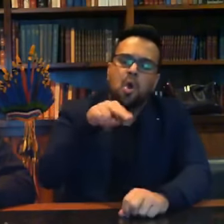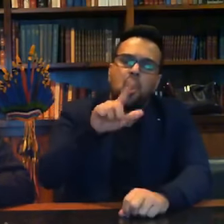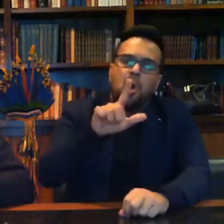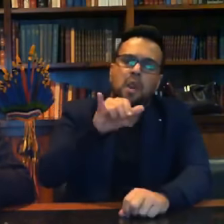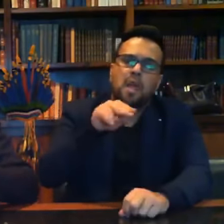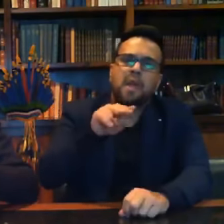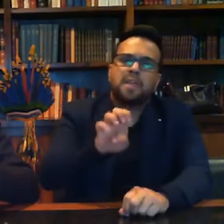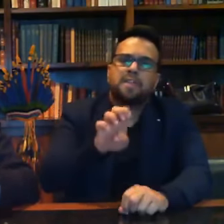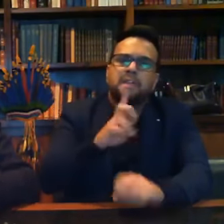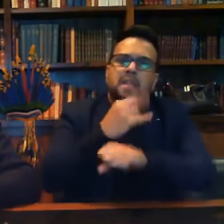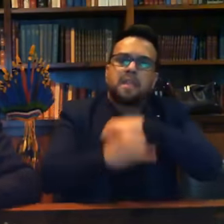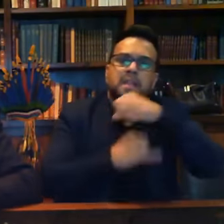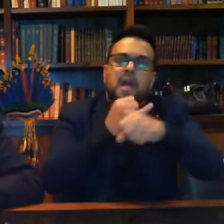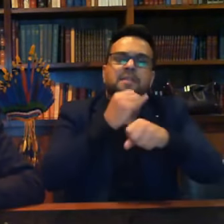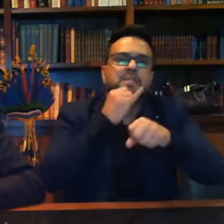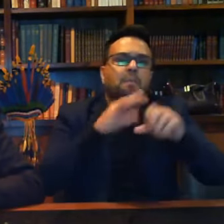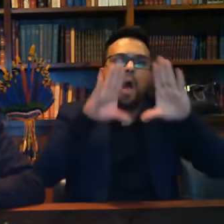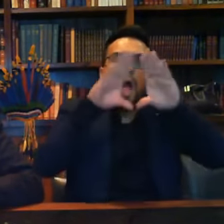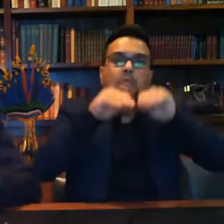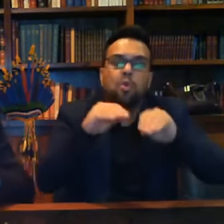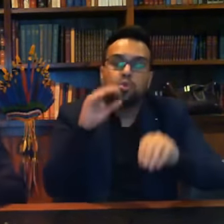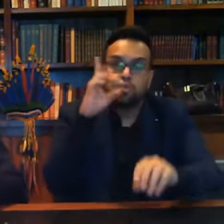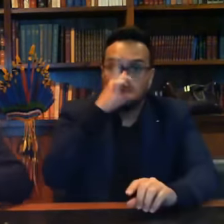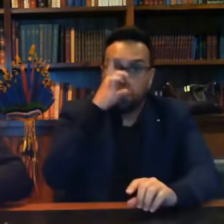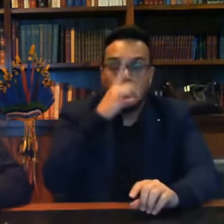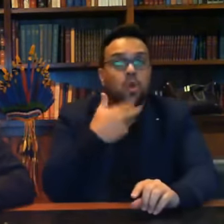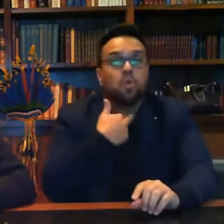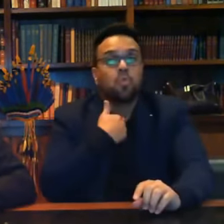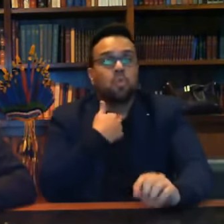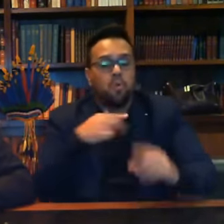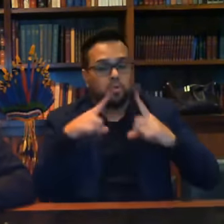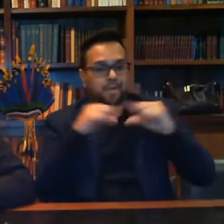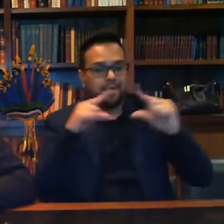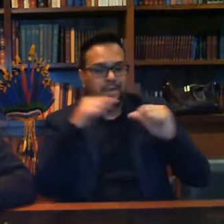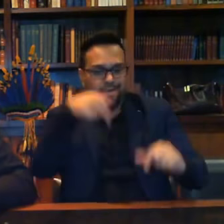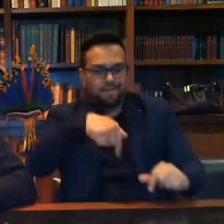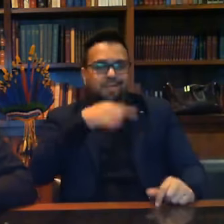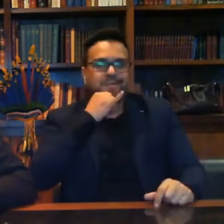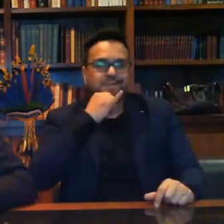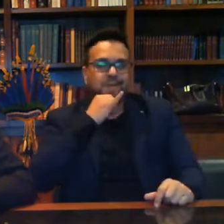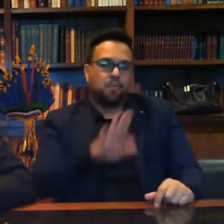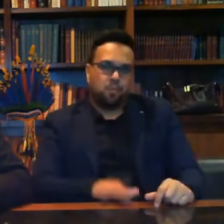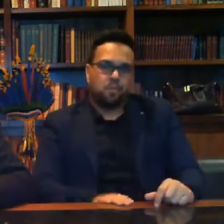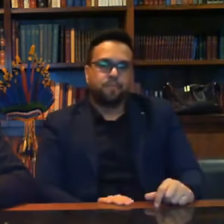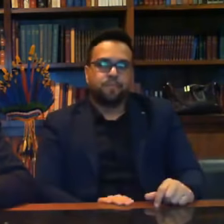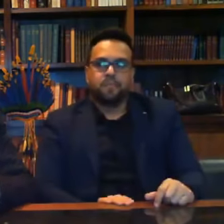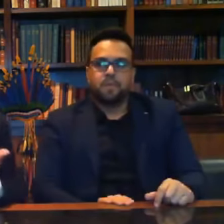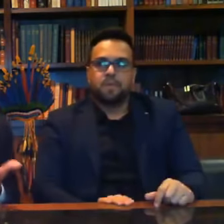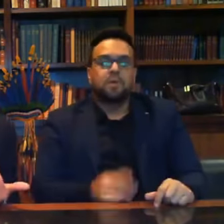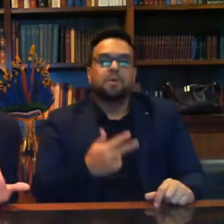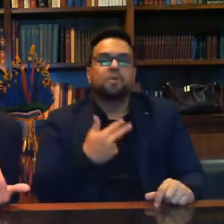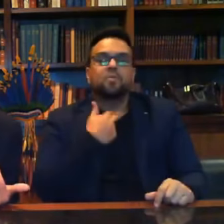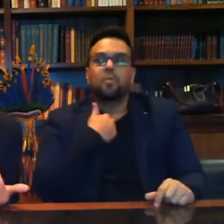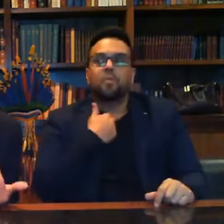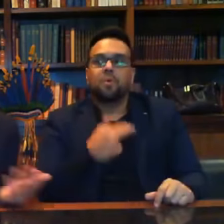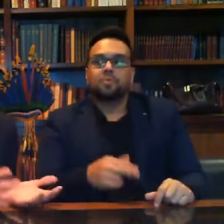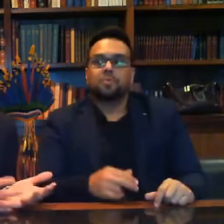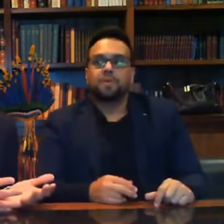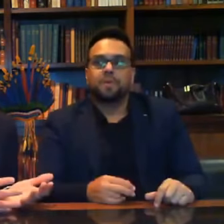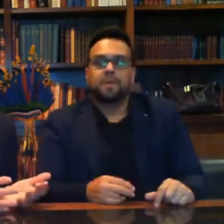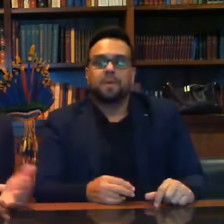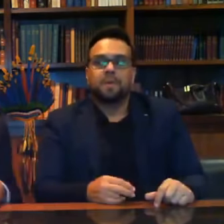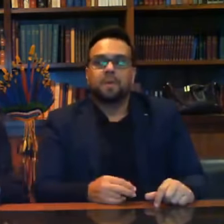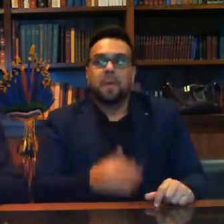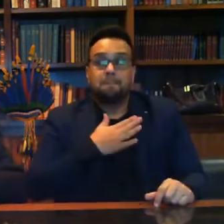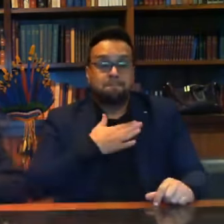por que a noite de domingo eu não posso aqui em Brasília, por exemplo, acessar a minha sessão eleitoral que eu